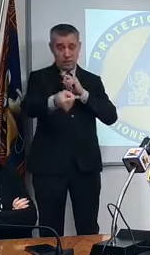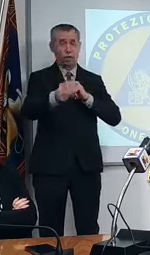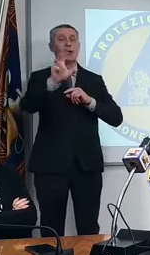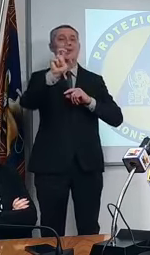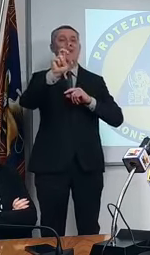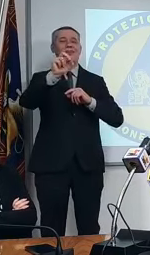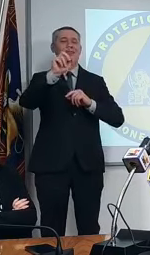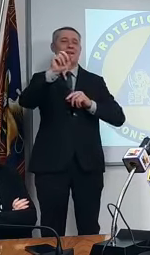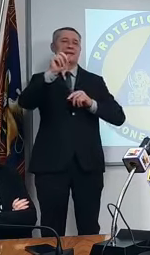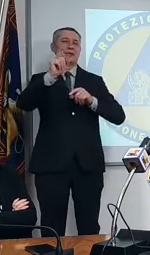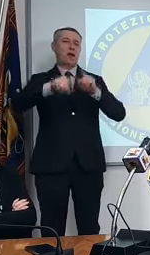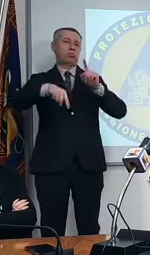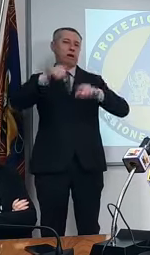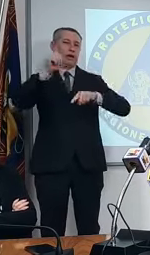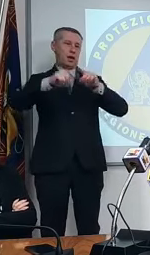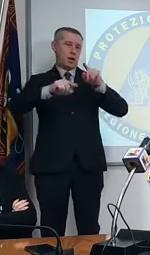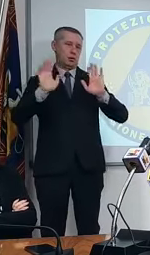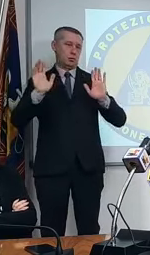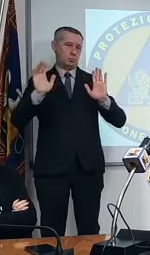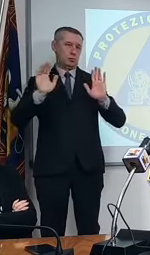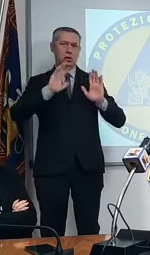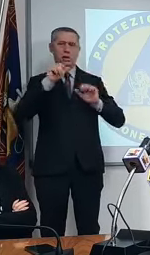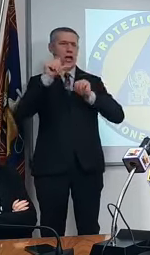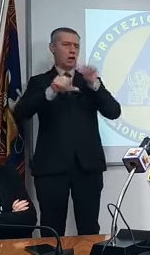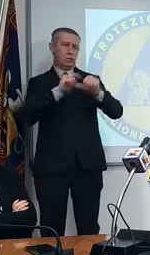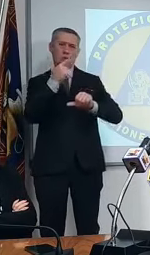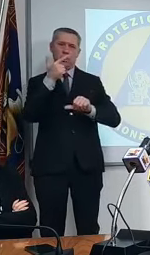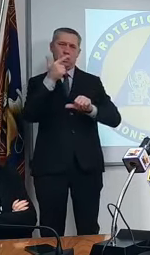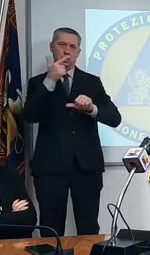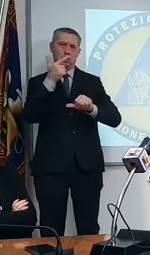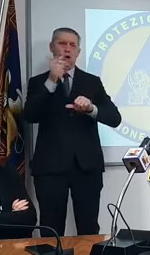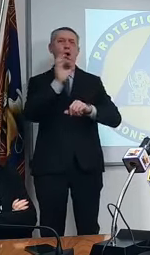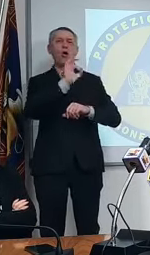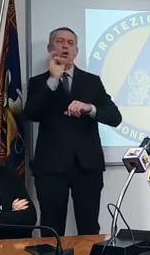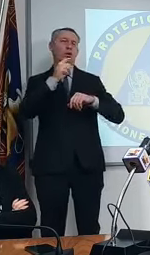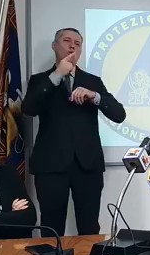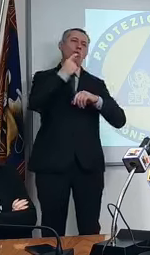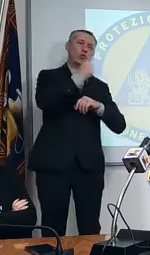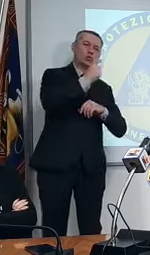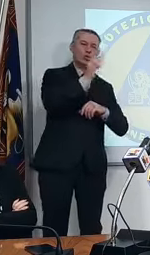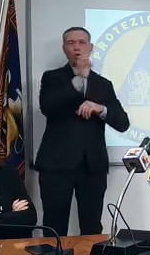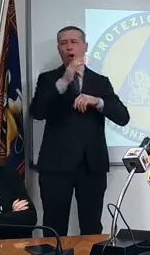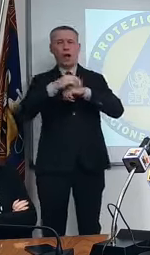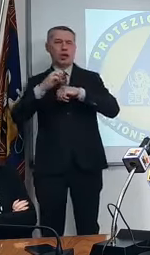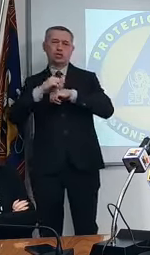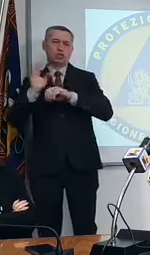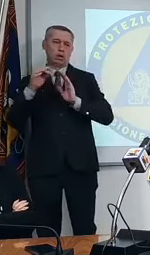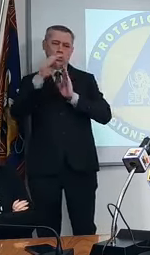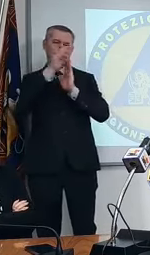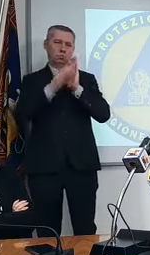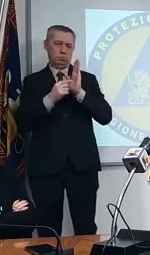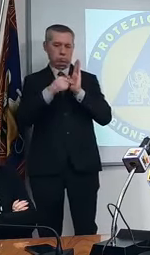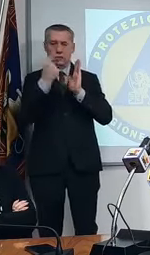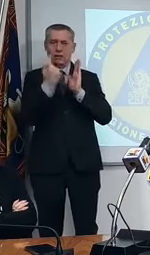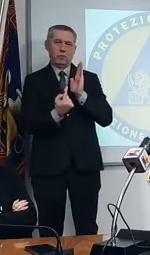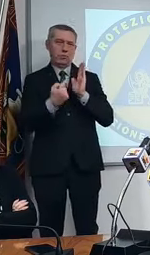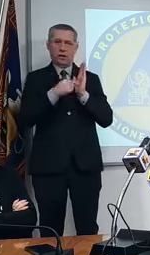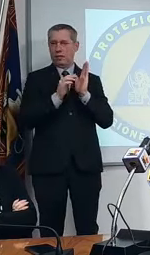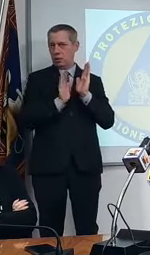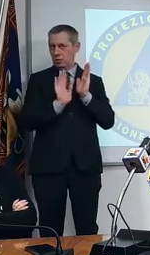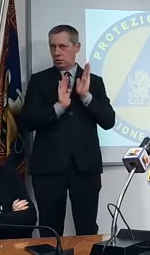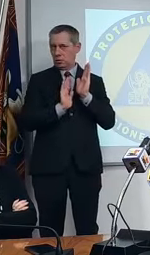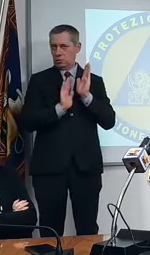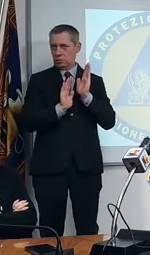senza alcun'altra variazione nel senso che in base ai parametri o sei in rosso o sei in arancione dall'altro